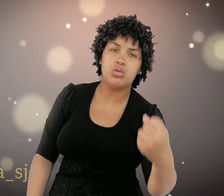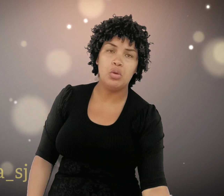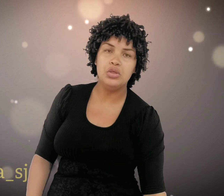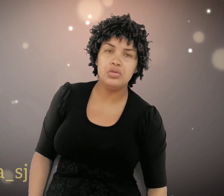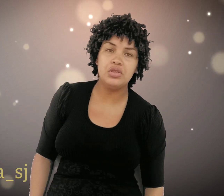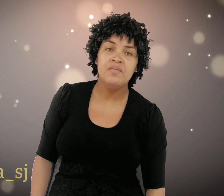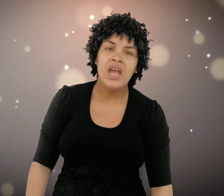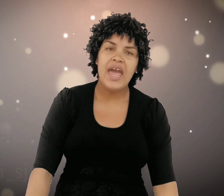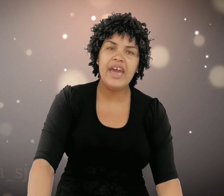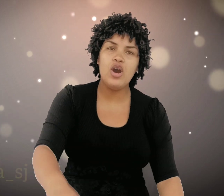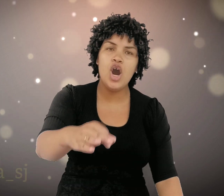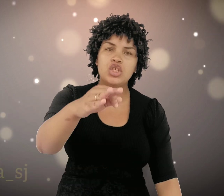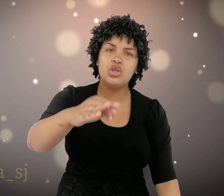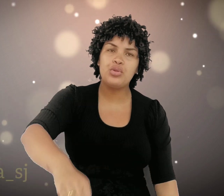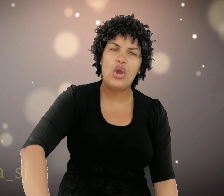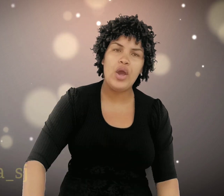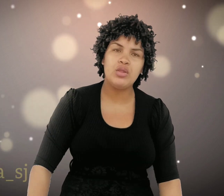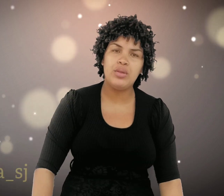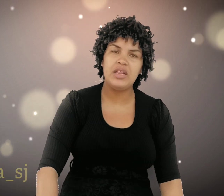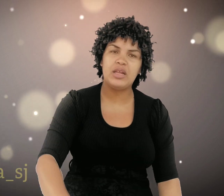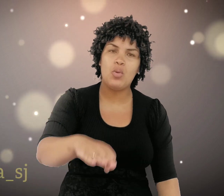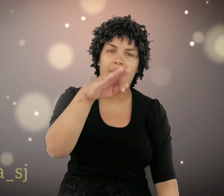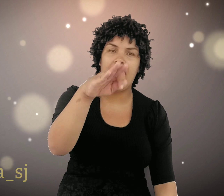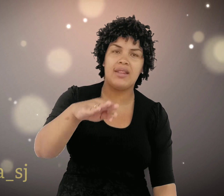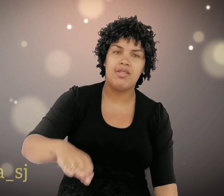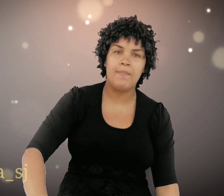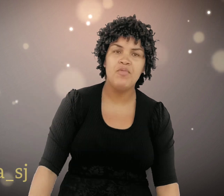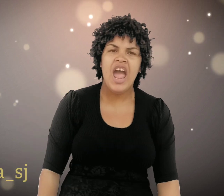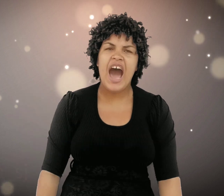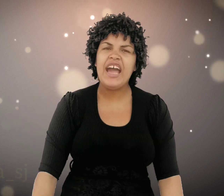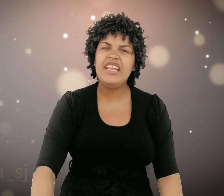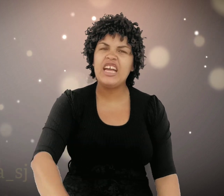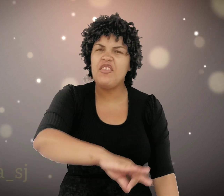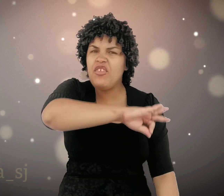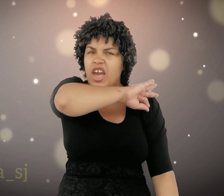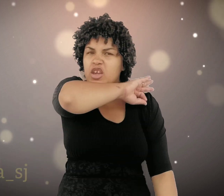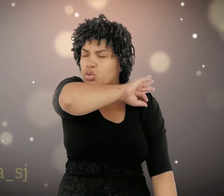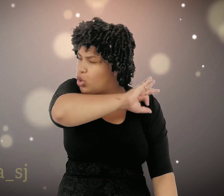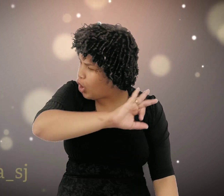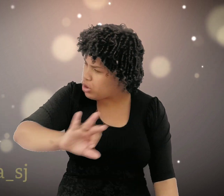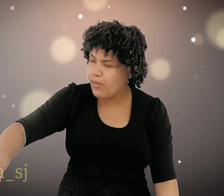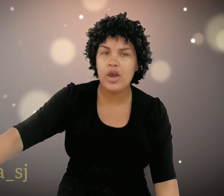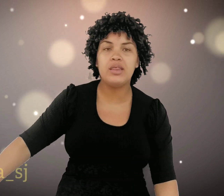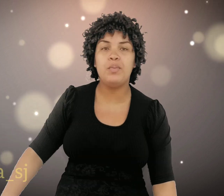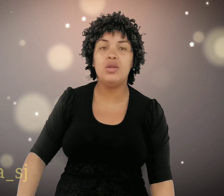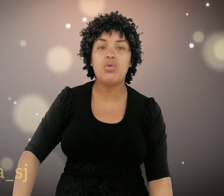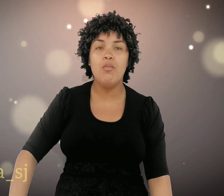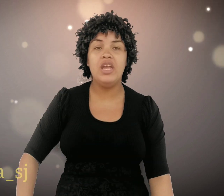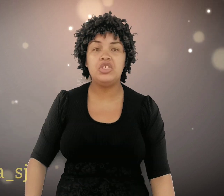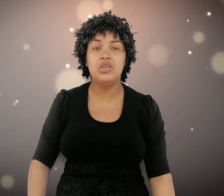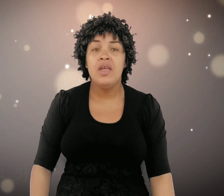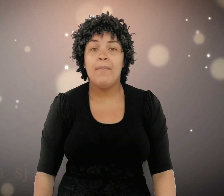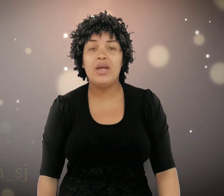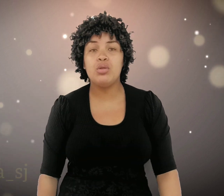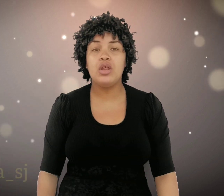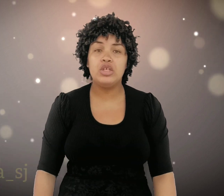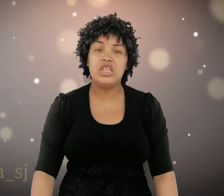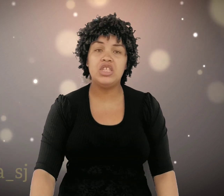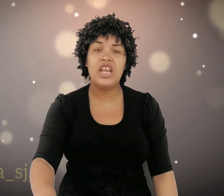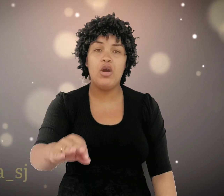sonhos. É hoje que o Senhor ressuscita a tua casa. Ainda que vieram todos morrer espiritualmente, mas o Senhor está dizendo é